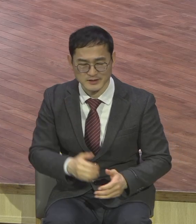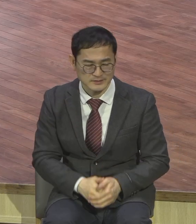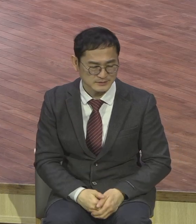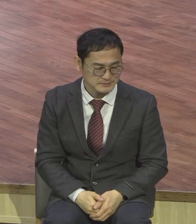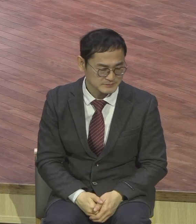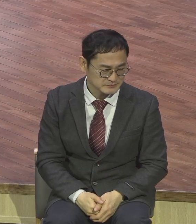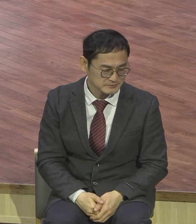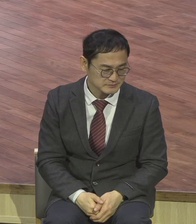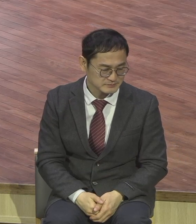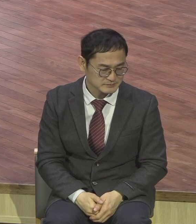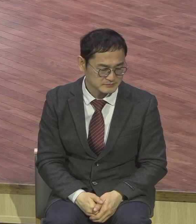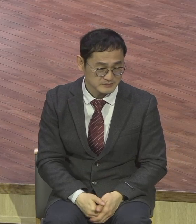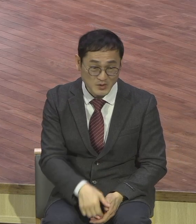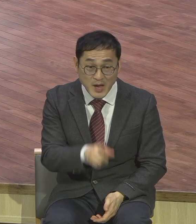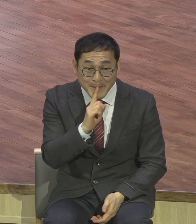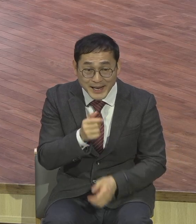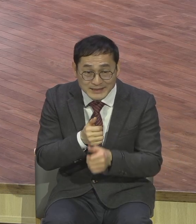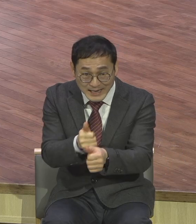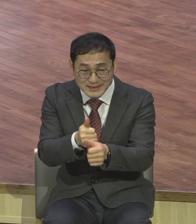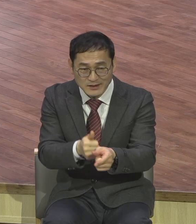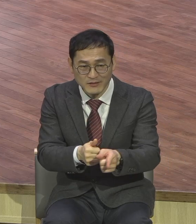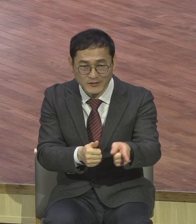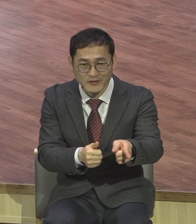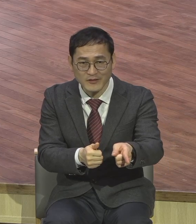받으리라 말